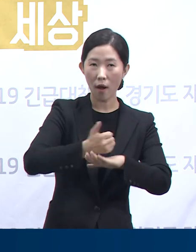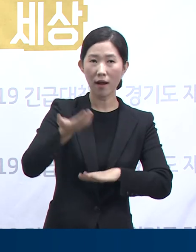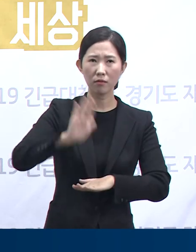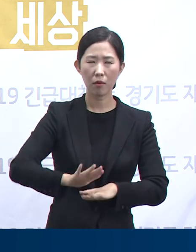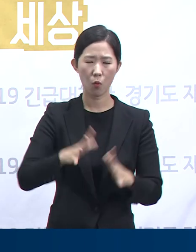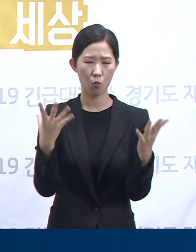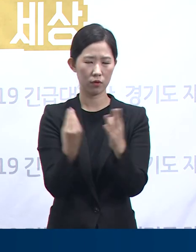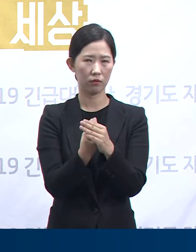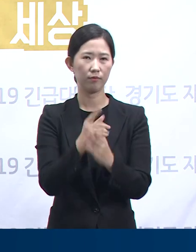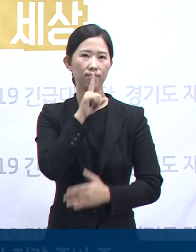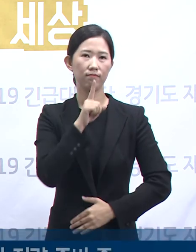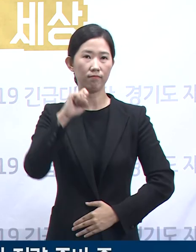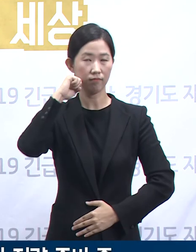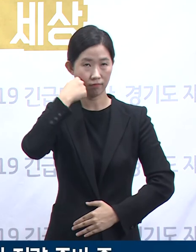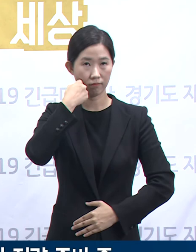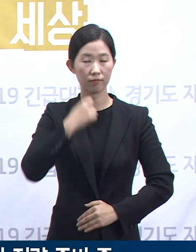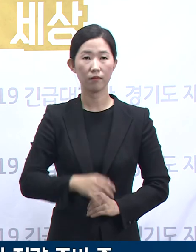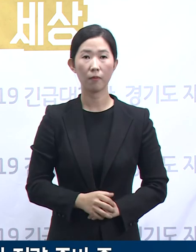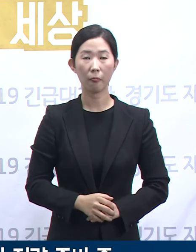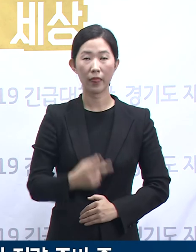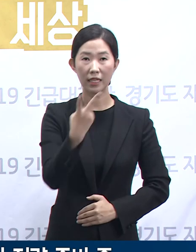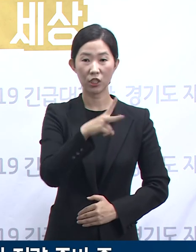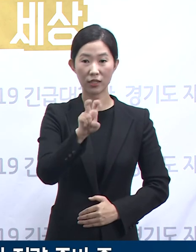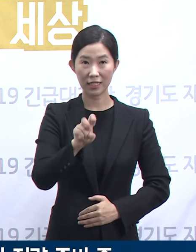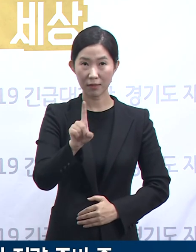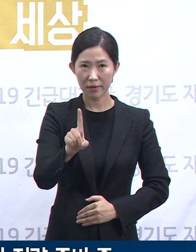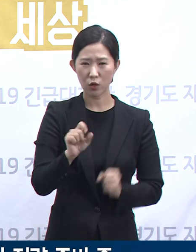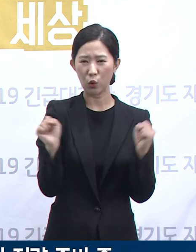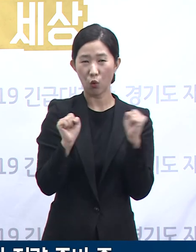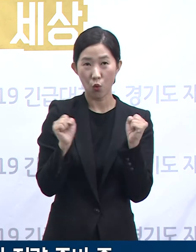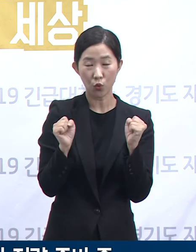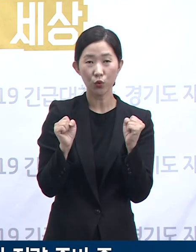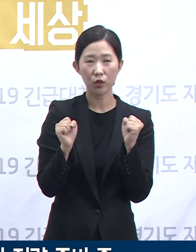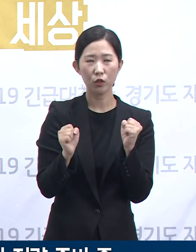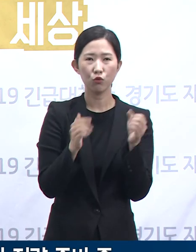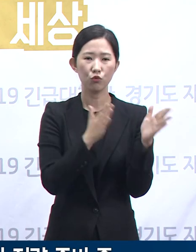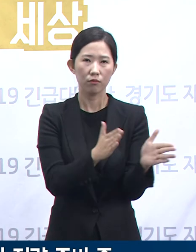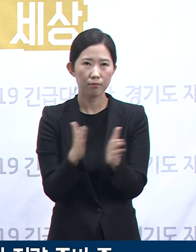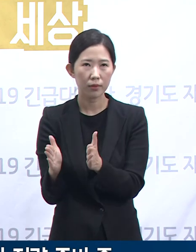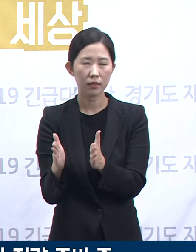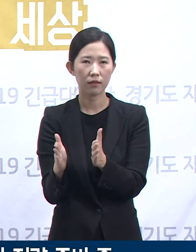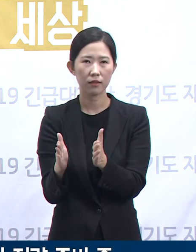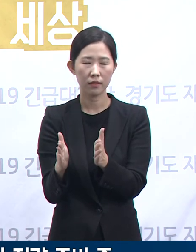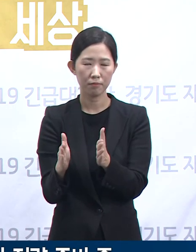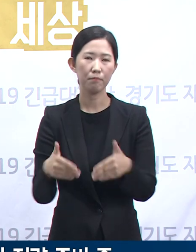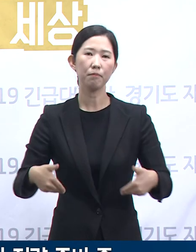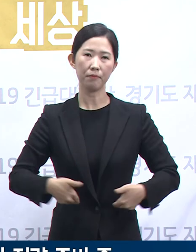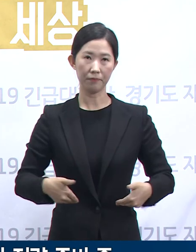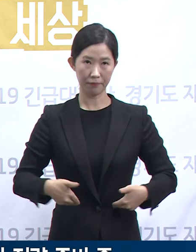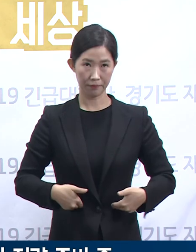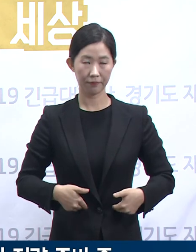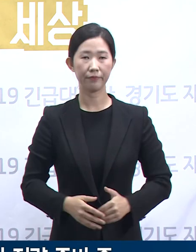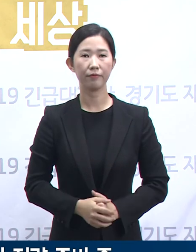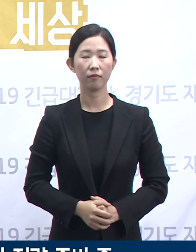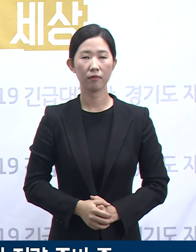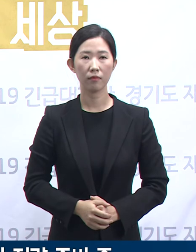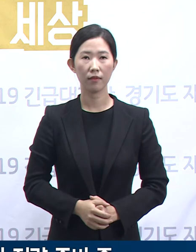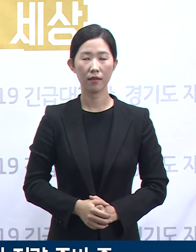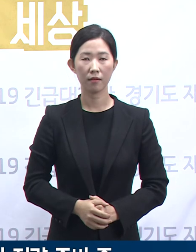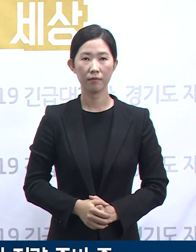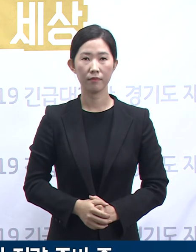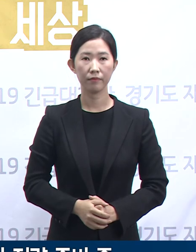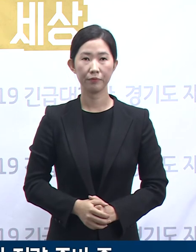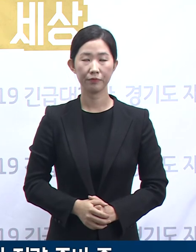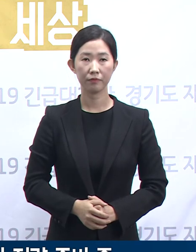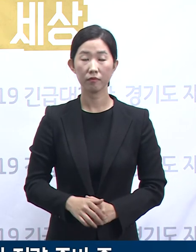동절기 및 2021년 유행 관리를 그 대비를 이제 시작해야 될 시점입니다. 그러려면